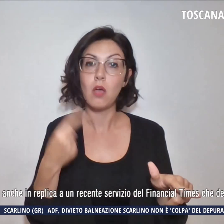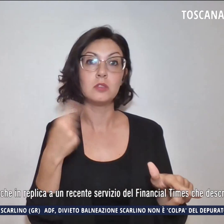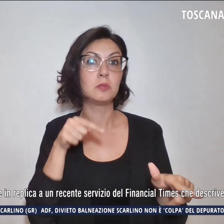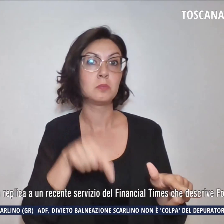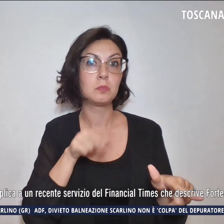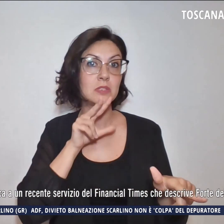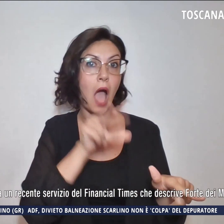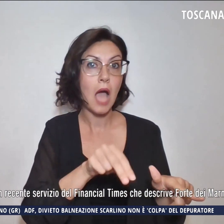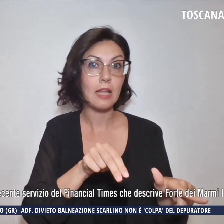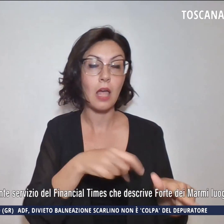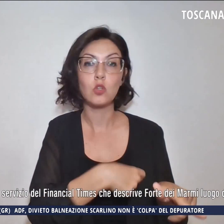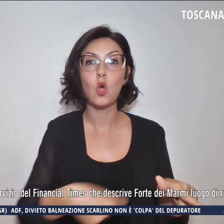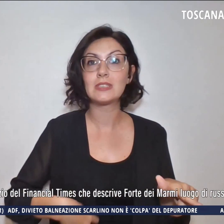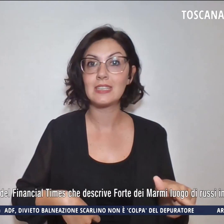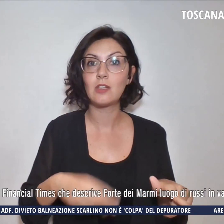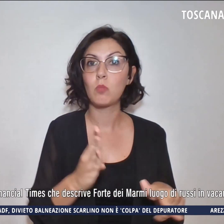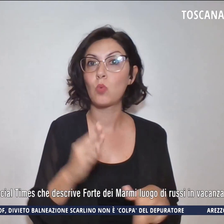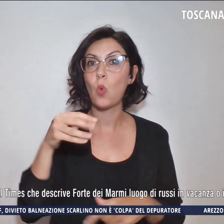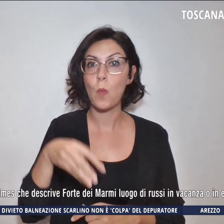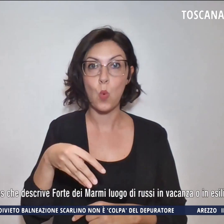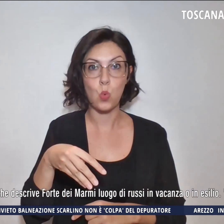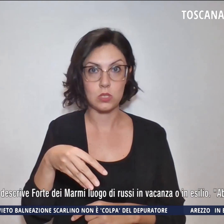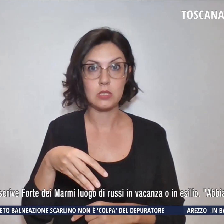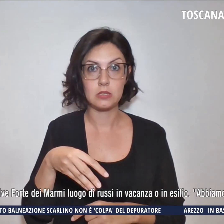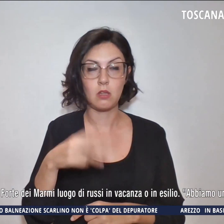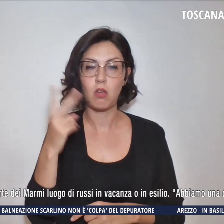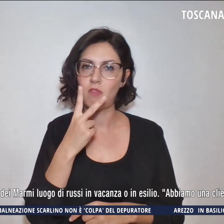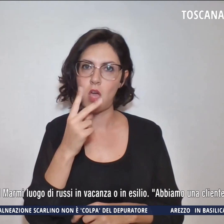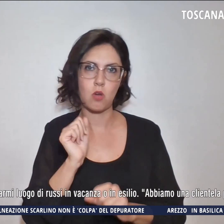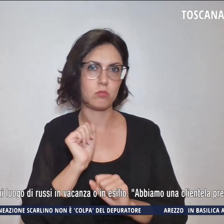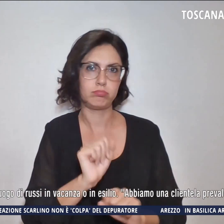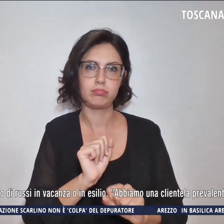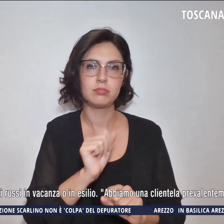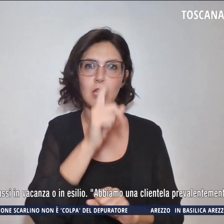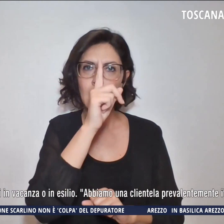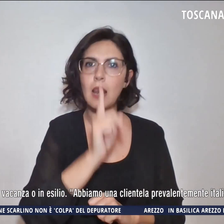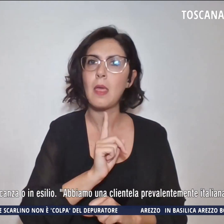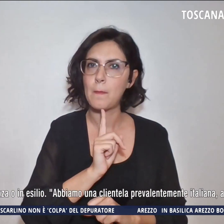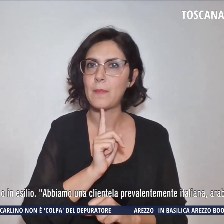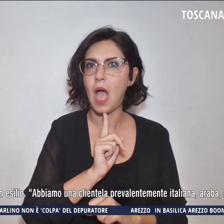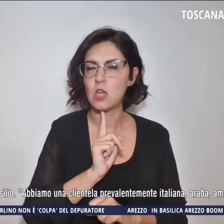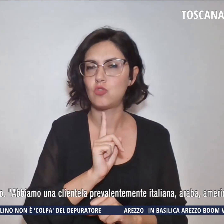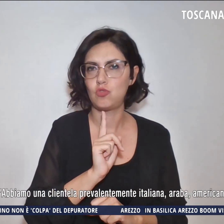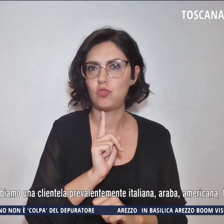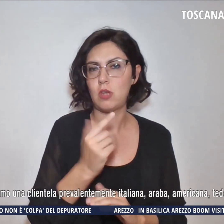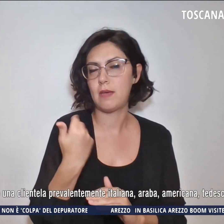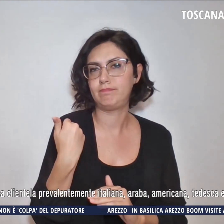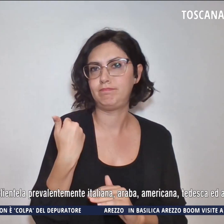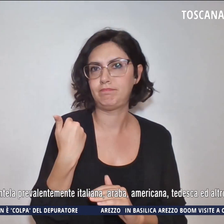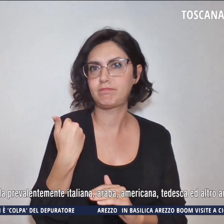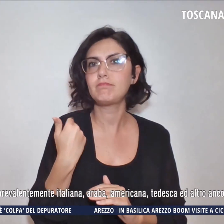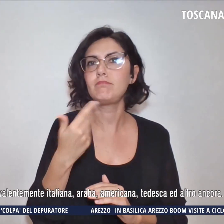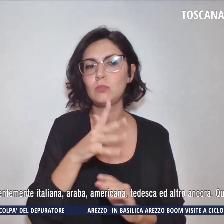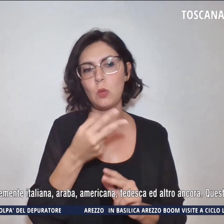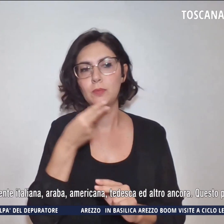sindaco Bruno Mursi che respinge l'immagine che in tempi recenti viene data alla località